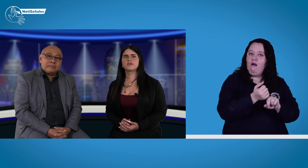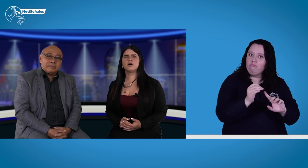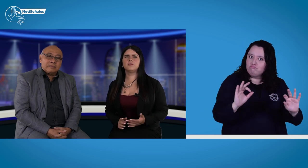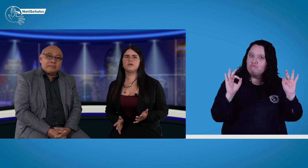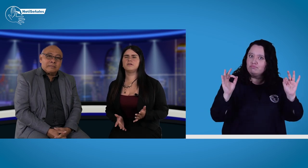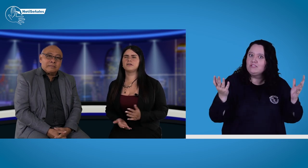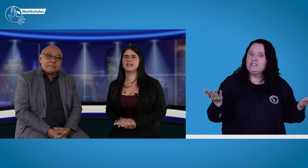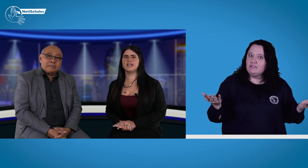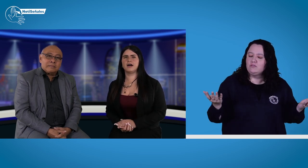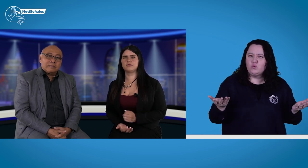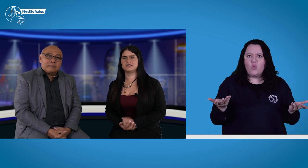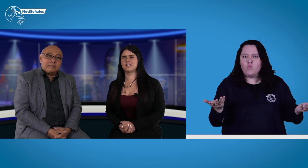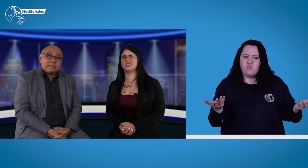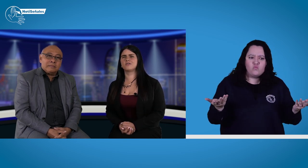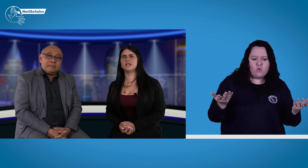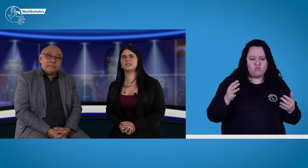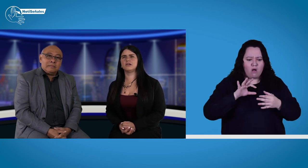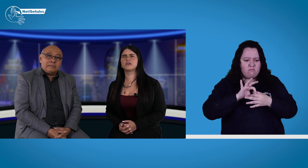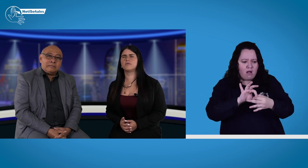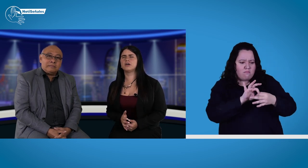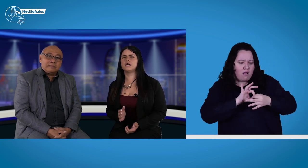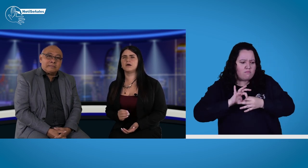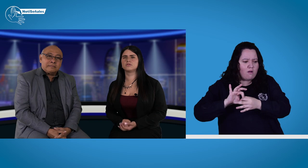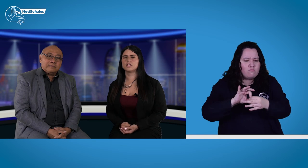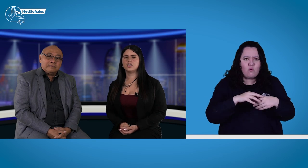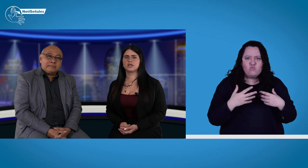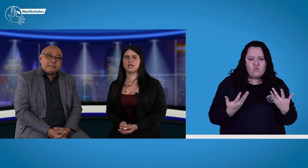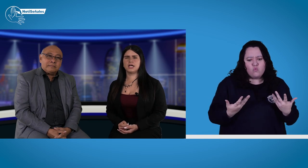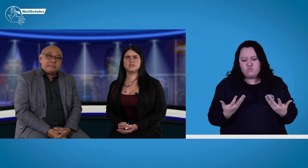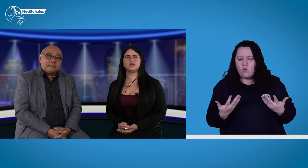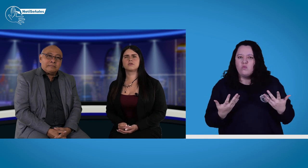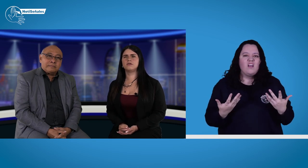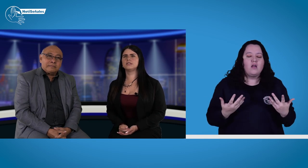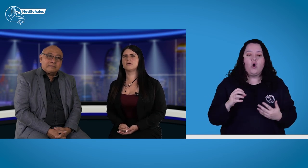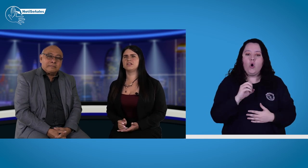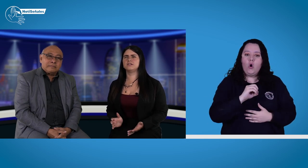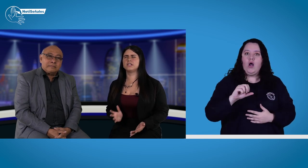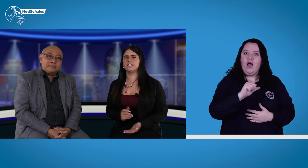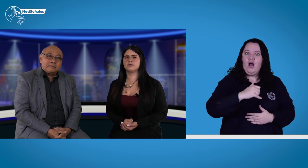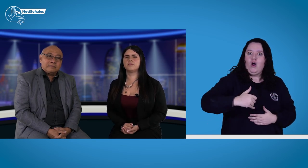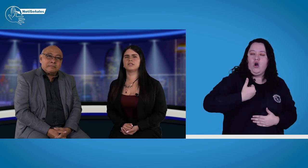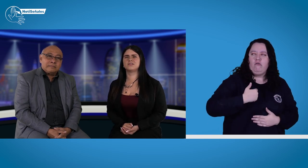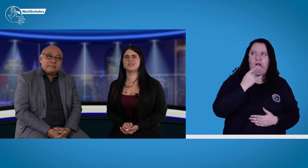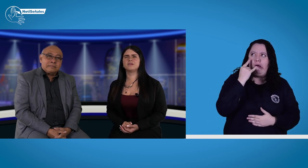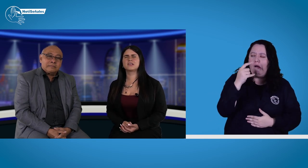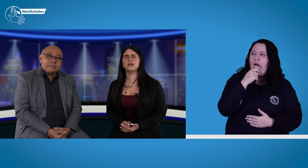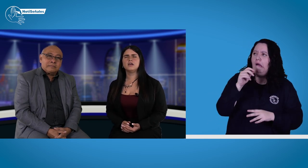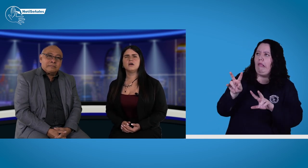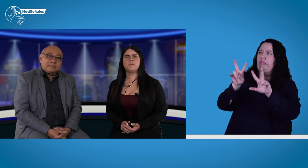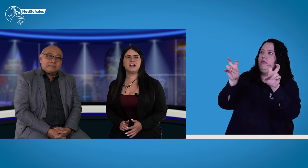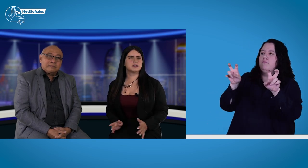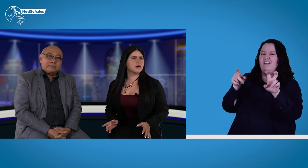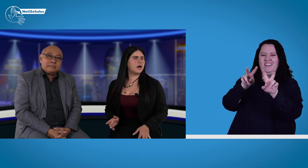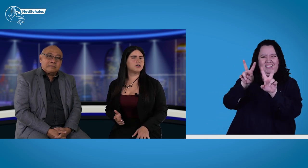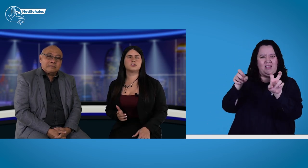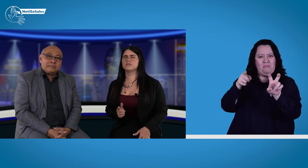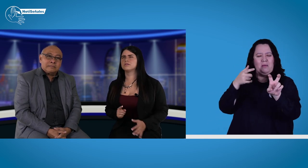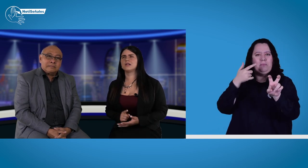Cómo generamos esa articulación y cómo generamos que las y los jóvenes también se interesan por estos temas que parece que a veces no son tan